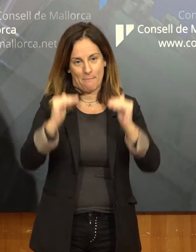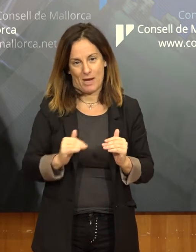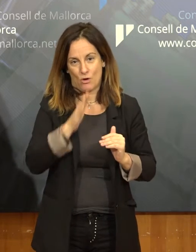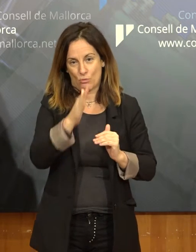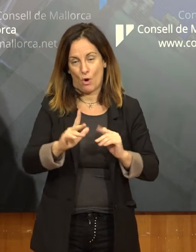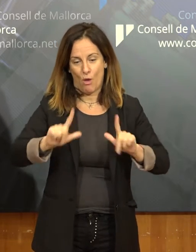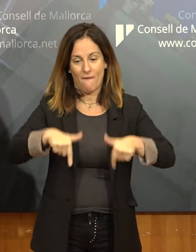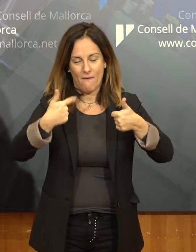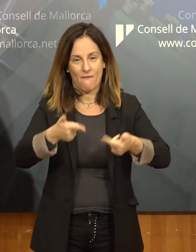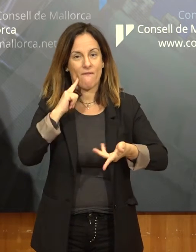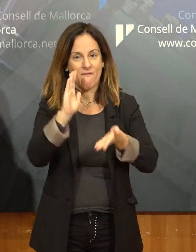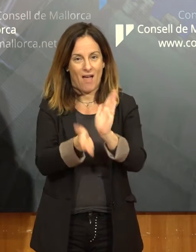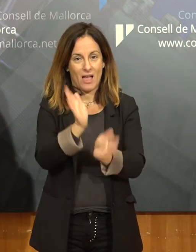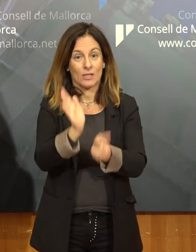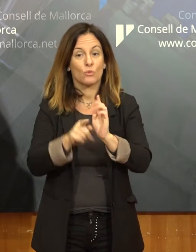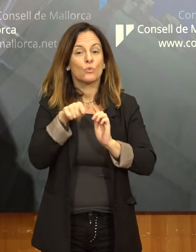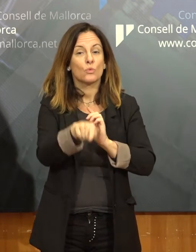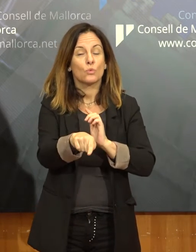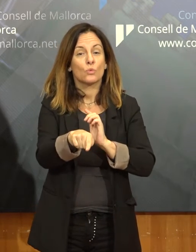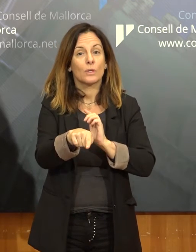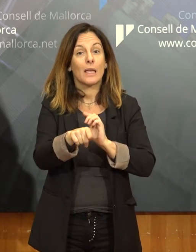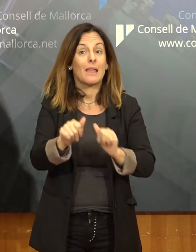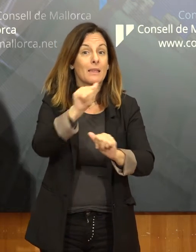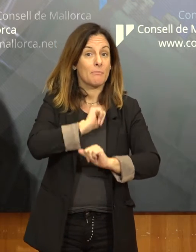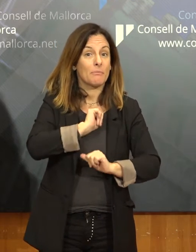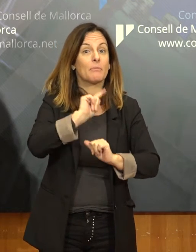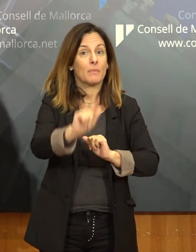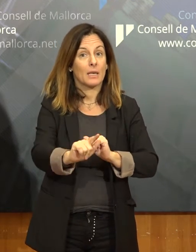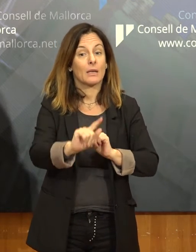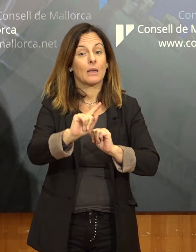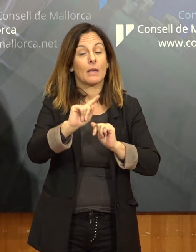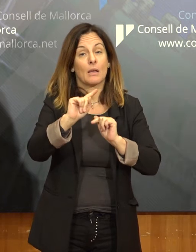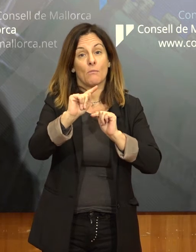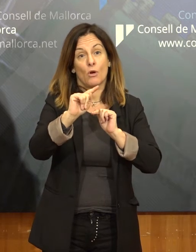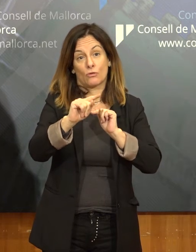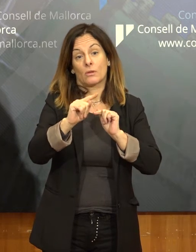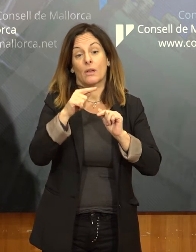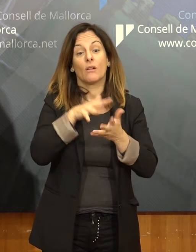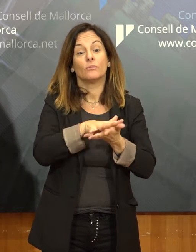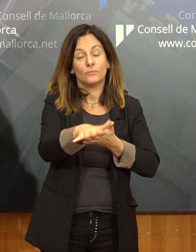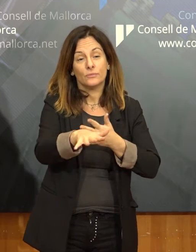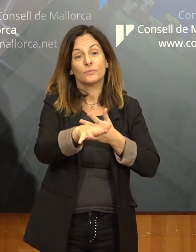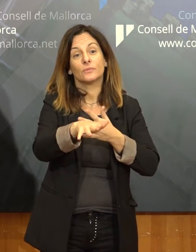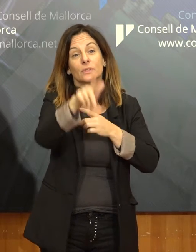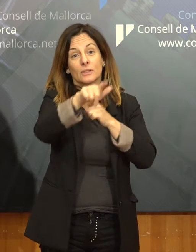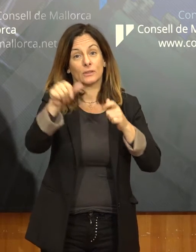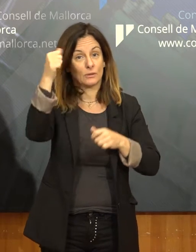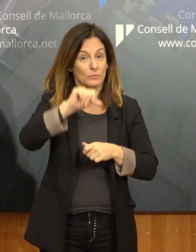residus. Esperem que això es tradueixi en una baixada en la taxa de residus que paguen els ciutadans i ciutadanes